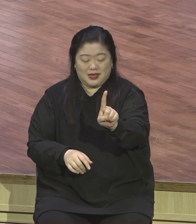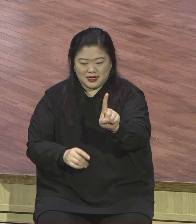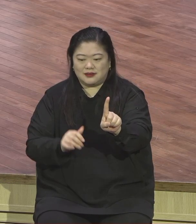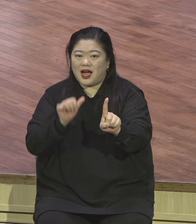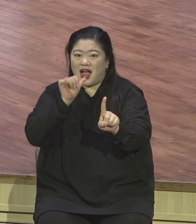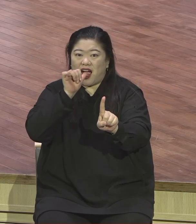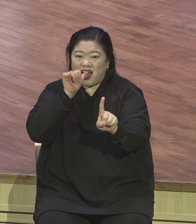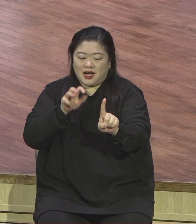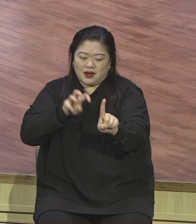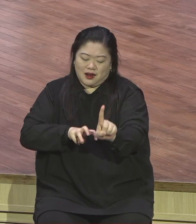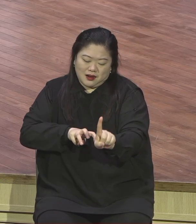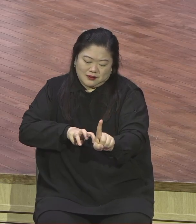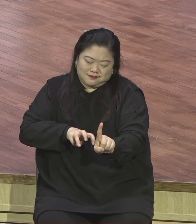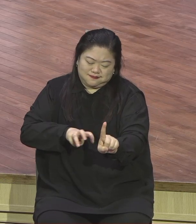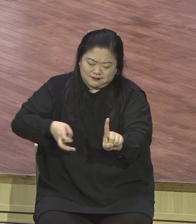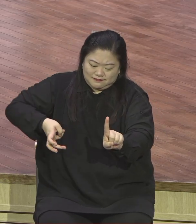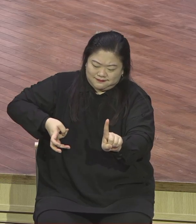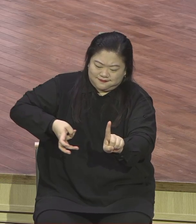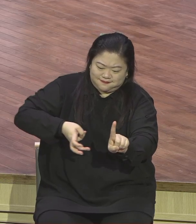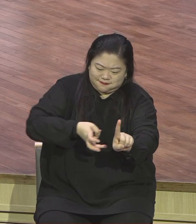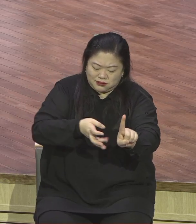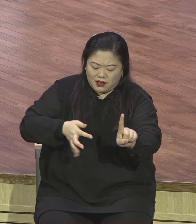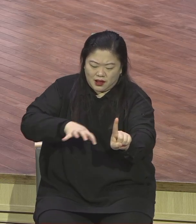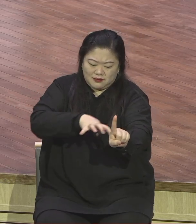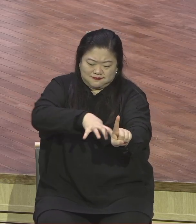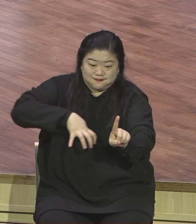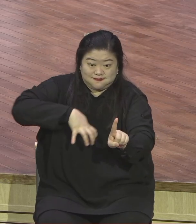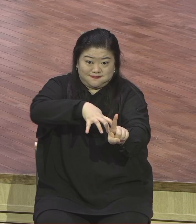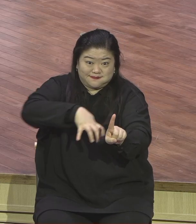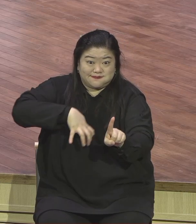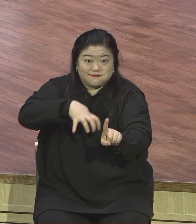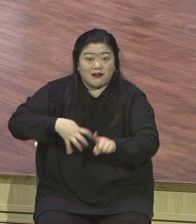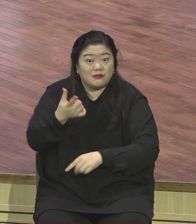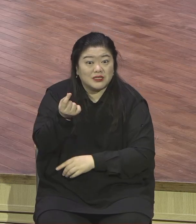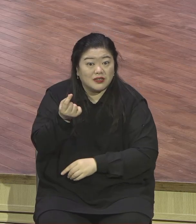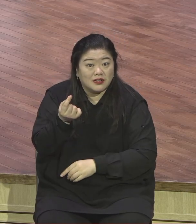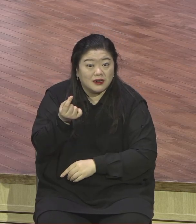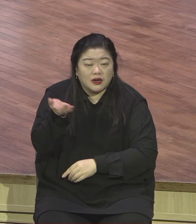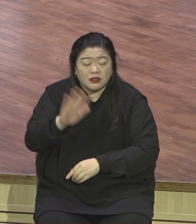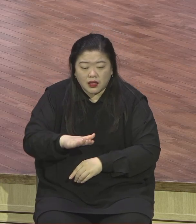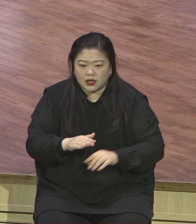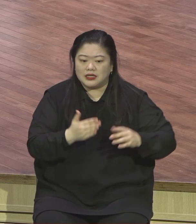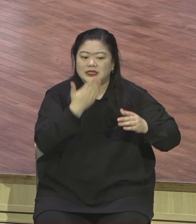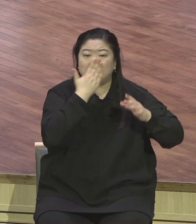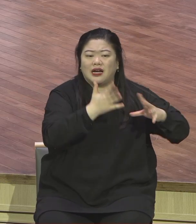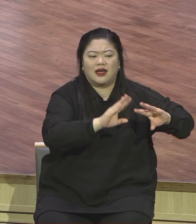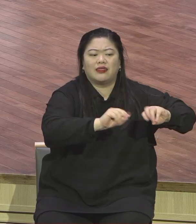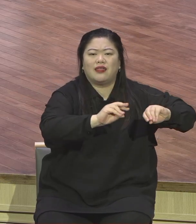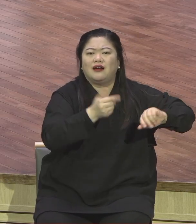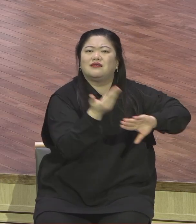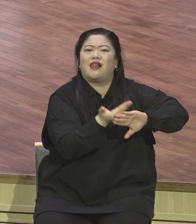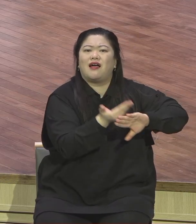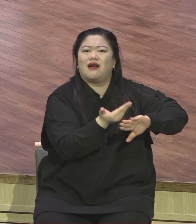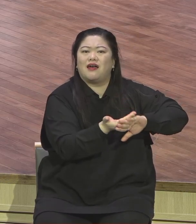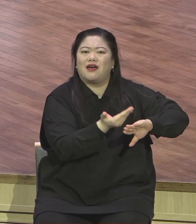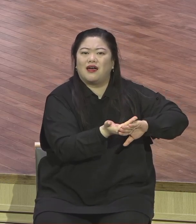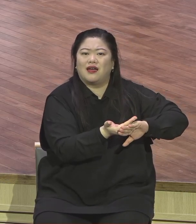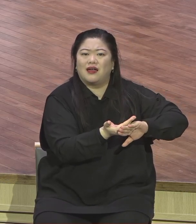밭을 가고 논을 갈고 그래 합니다. 그런데 이스라엘은 달라요. 이스라엘은 유대 농경 사회에서는